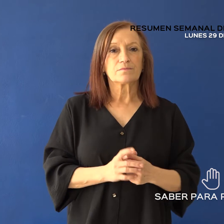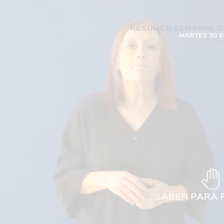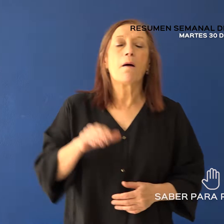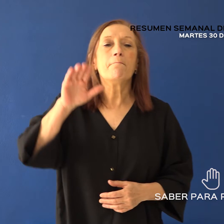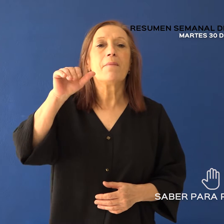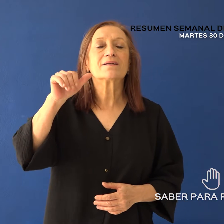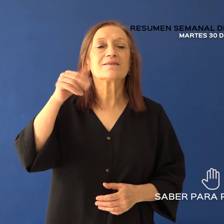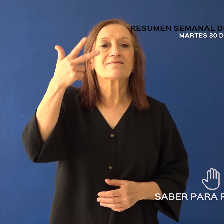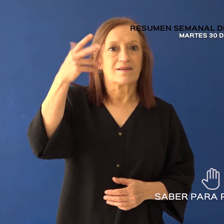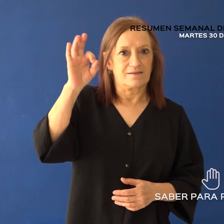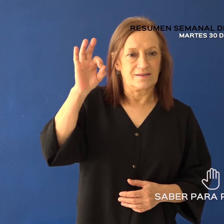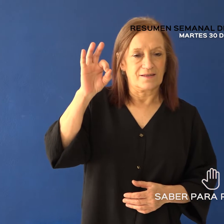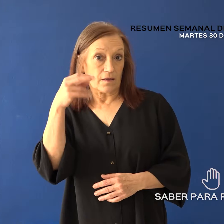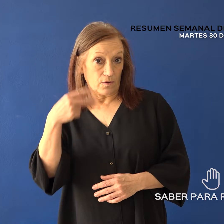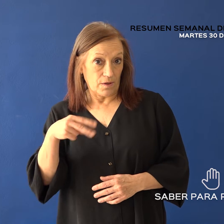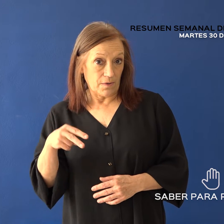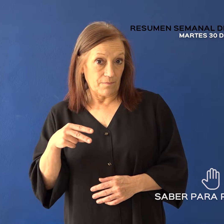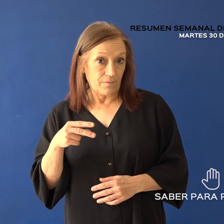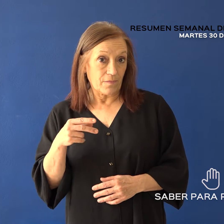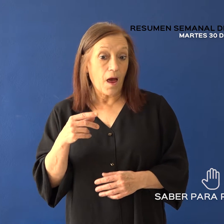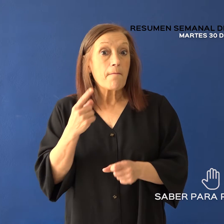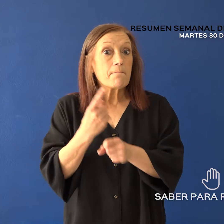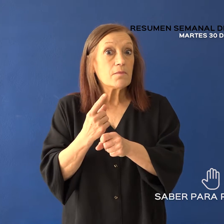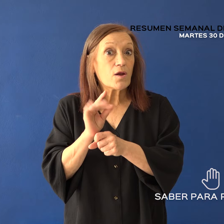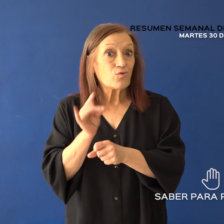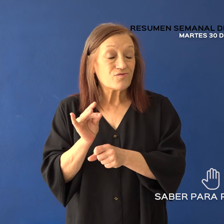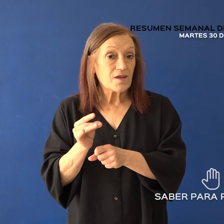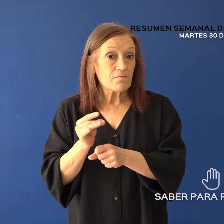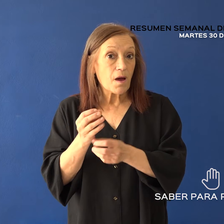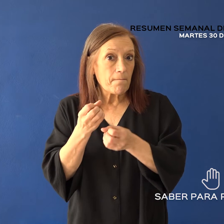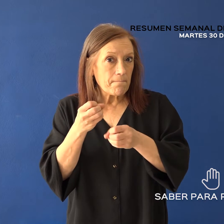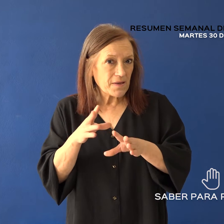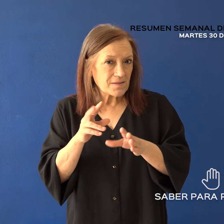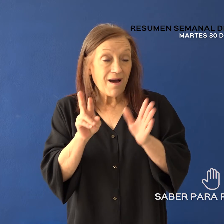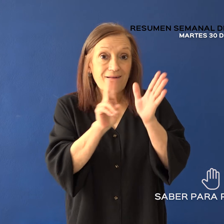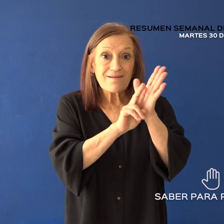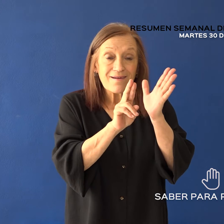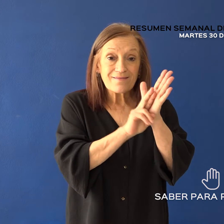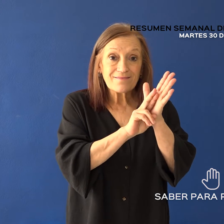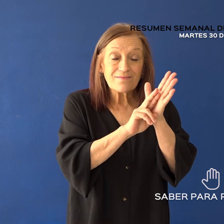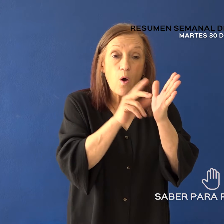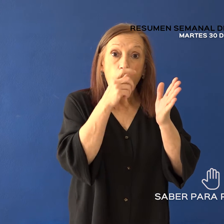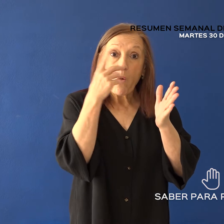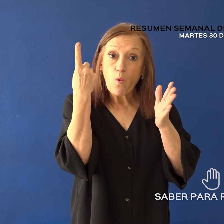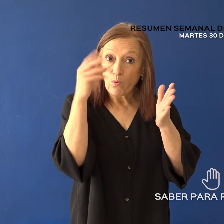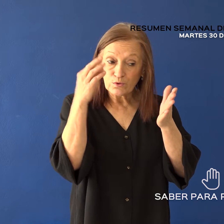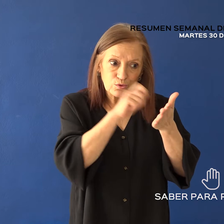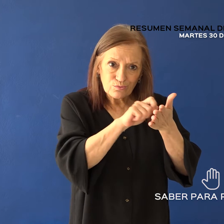Martes 30. A partir del 1 de diciembre, se habilita el Registro Único Tributario de AFIP